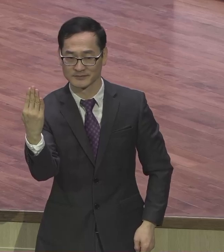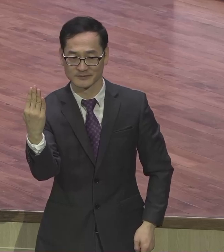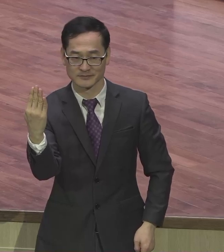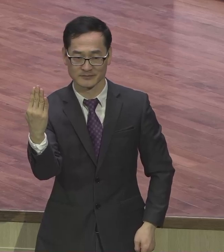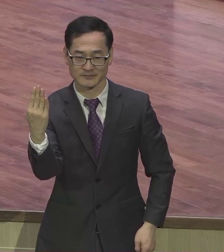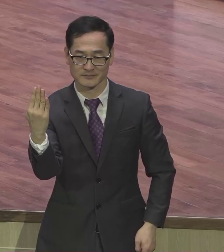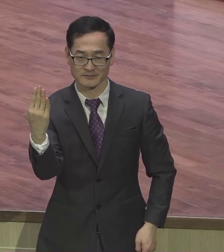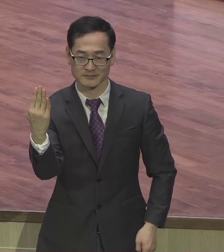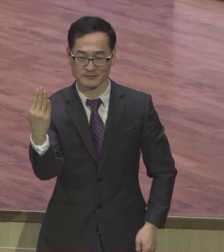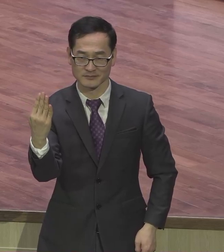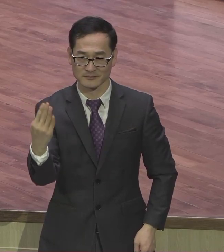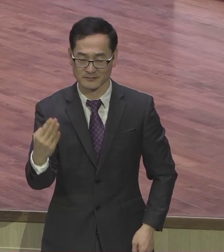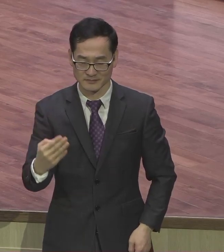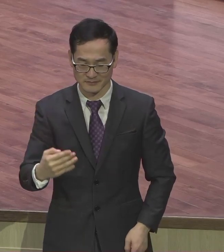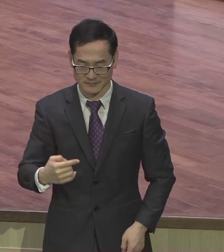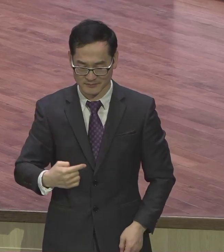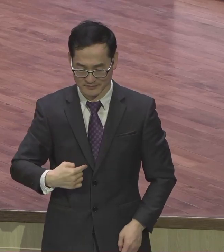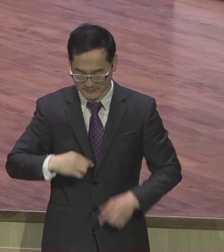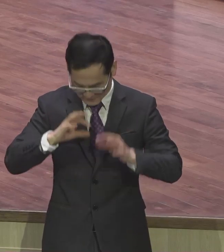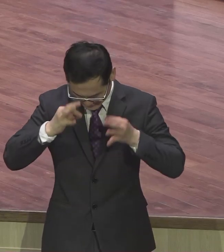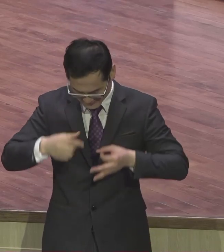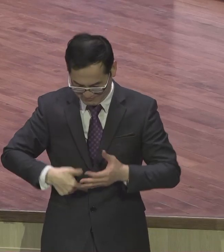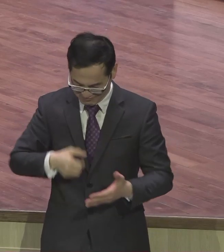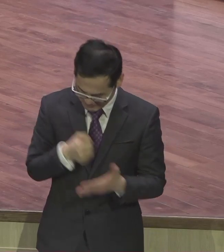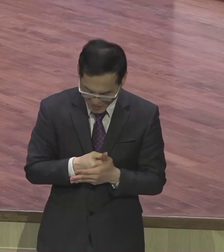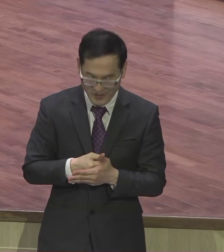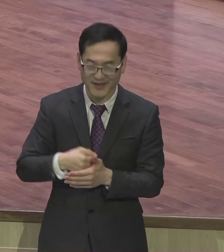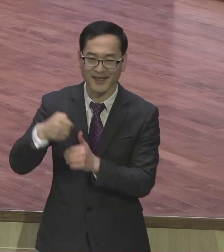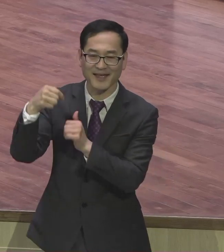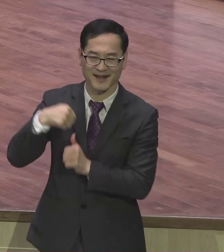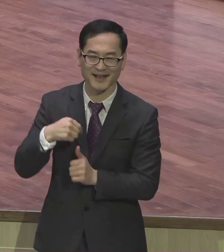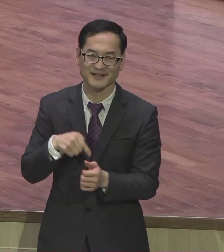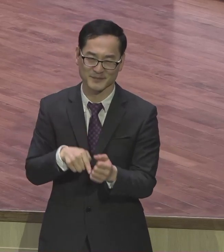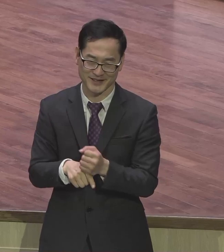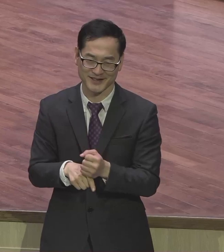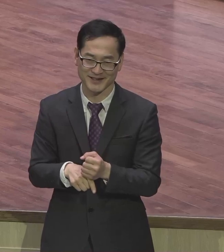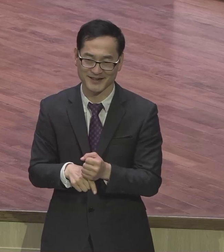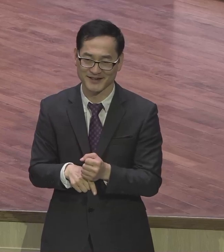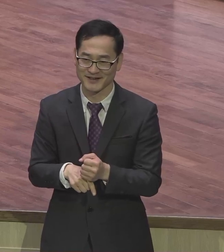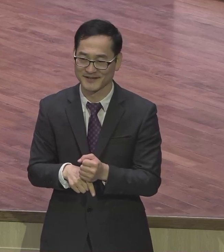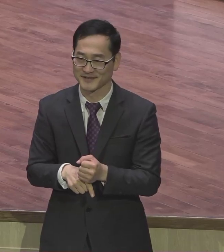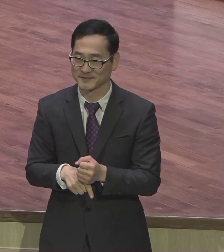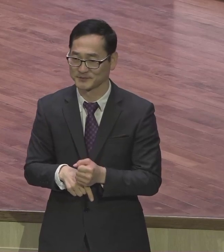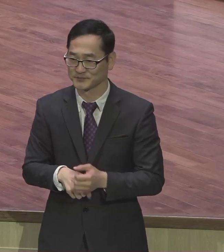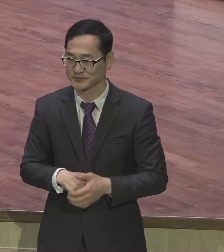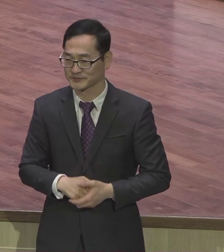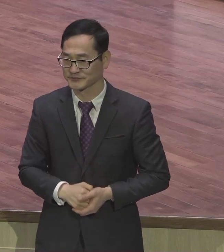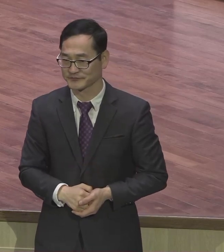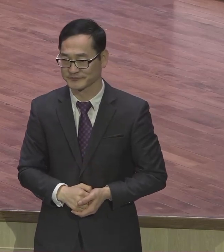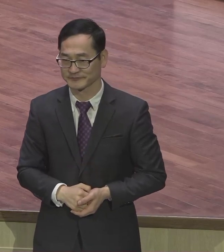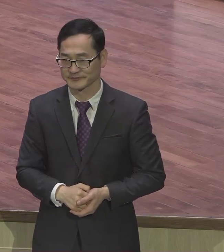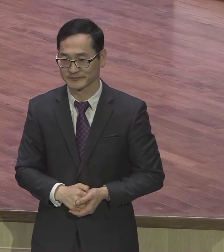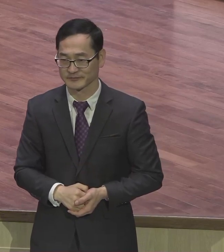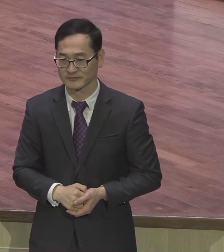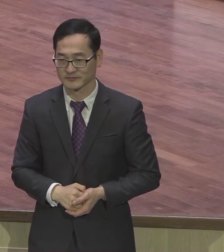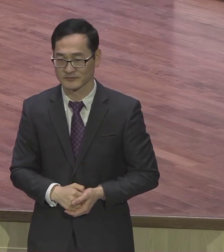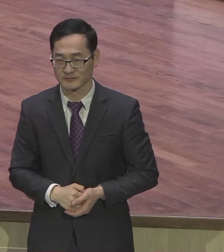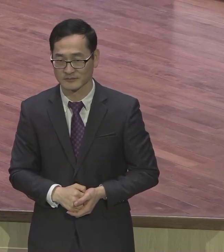결단하라는 얘기 순교자처럼 신앙생활을 하기로 결단하라는 얘기 순교자가 아무나